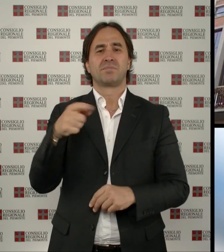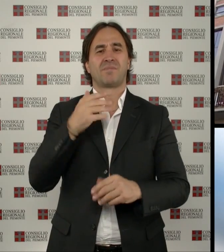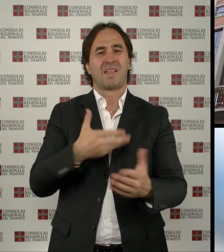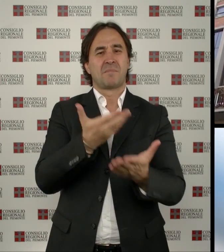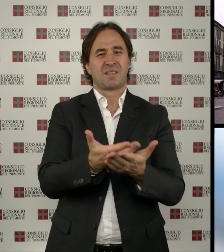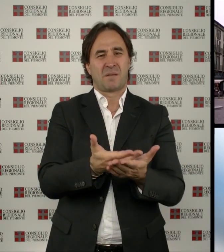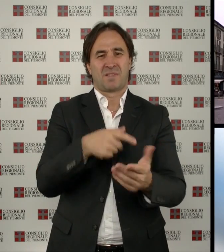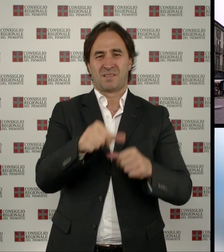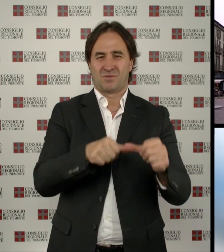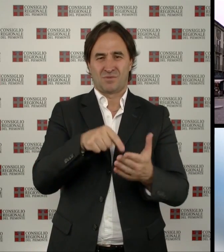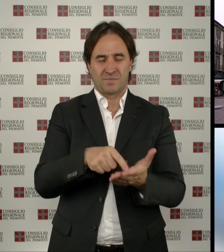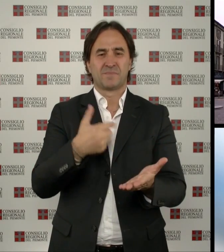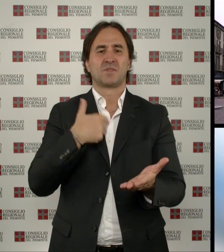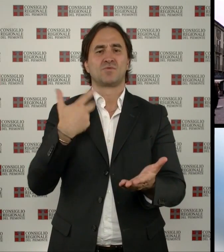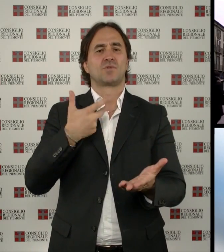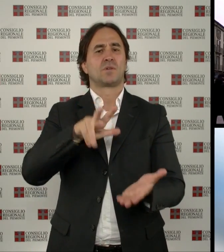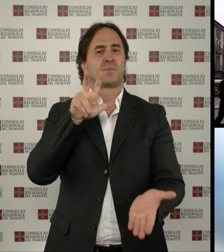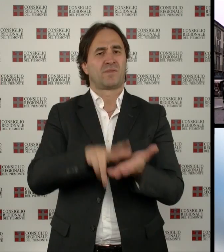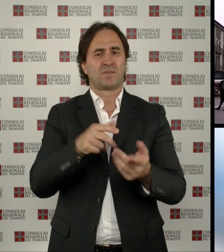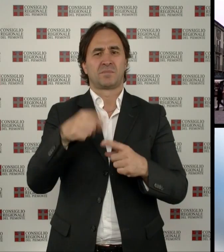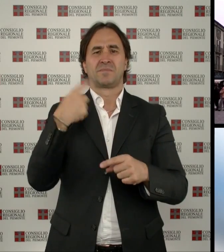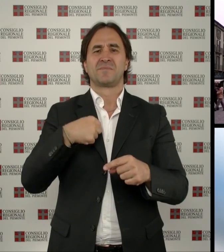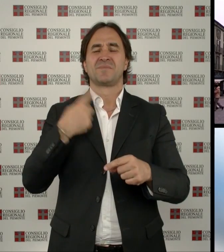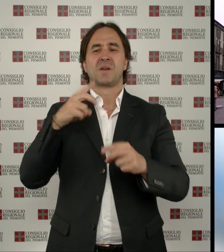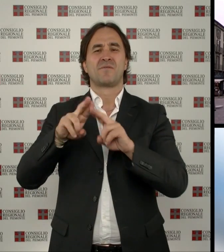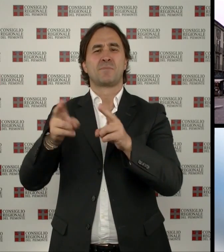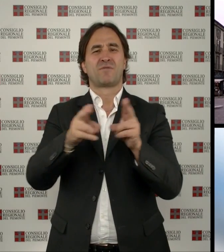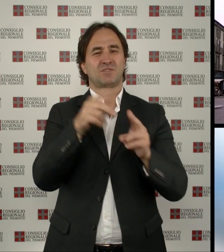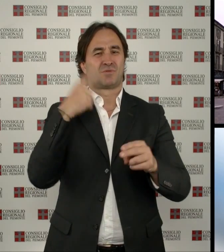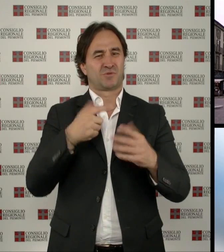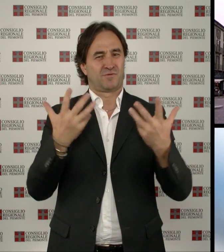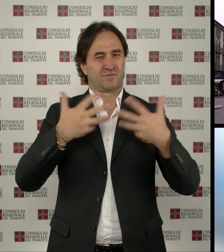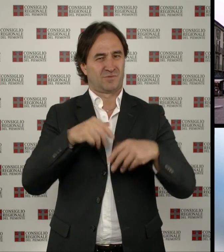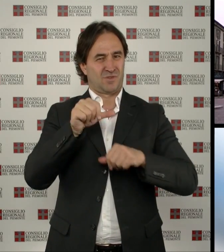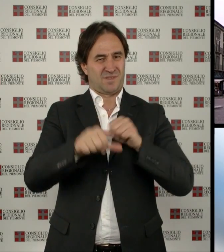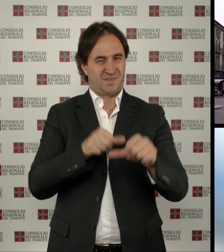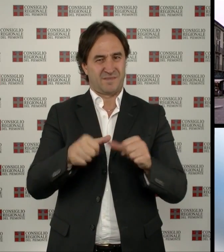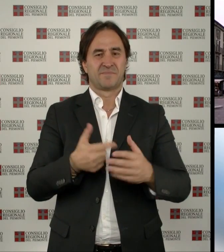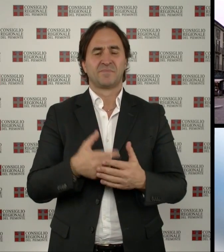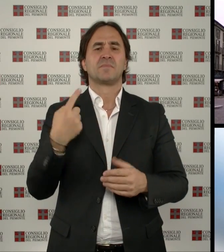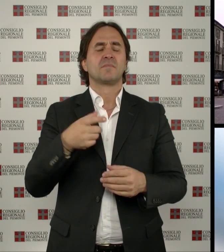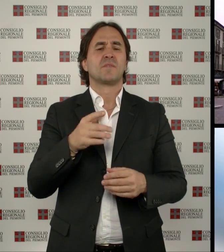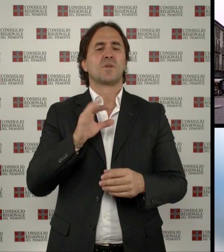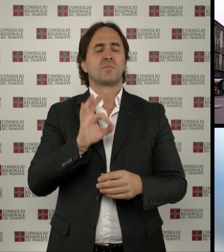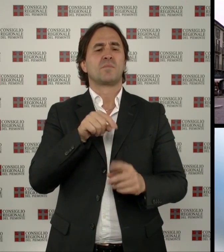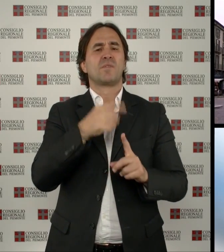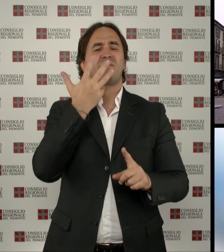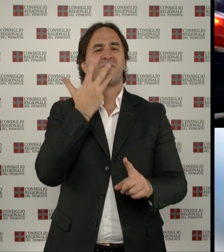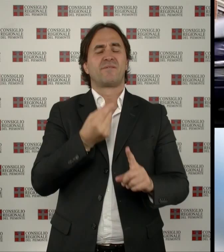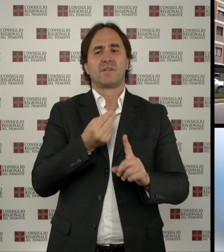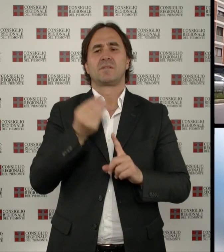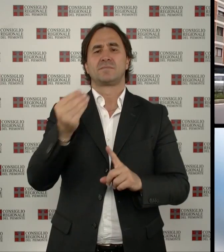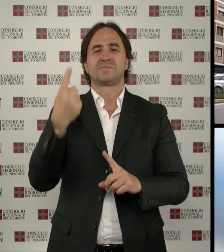approvato sulla legge e riordino delle funzioni delle province va proprio in questa direzione, cioè di modulare le